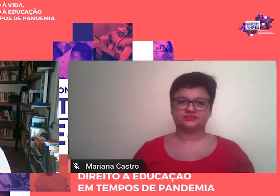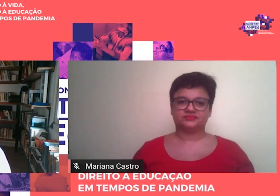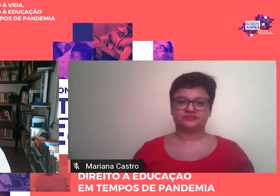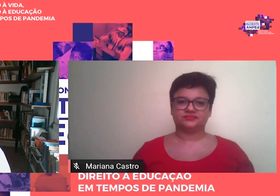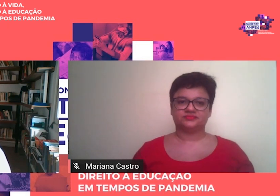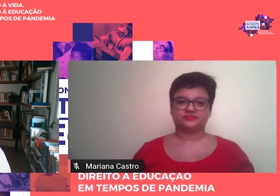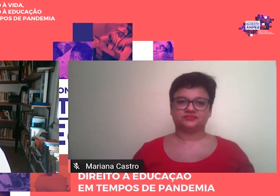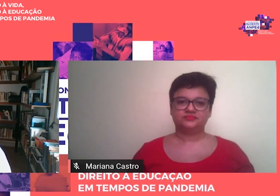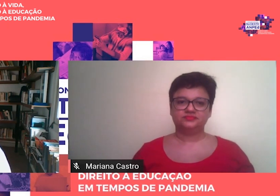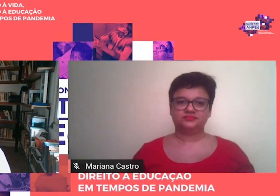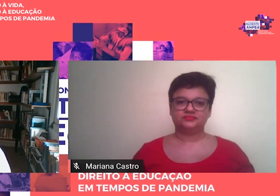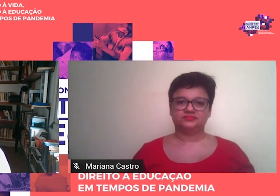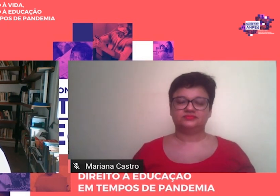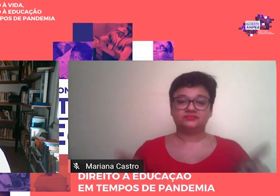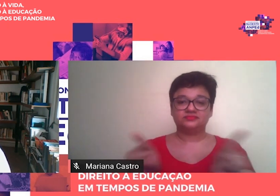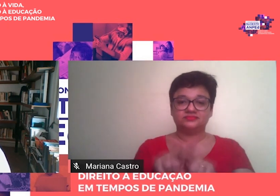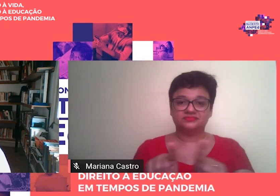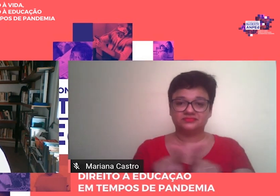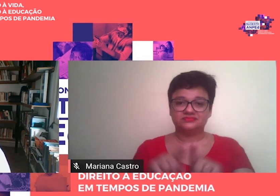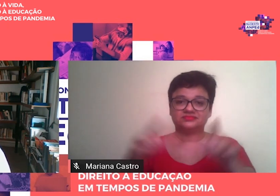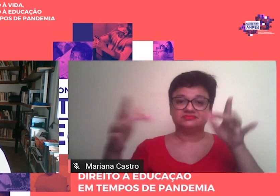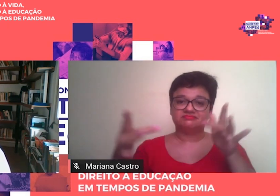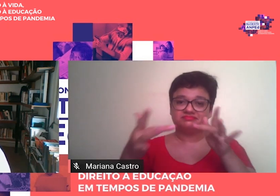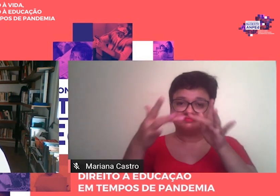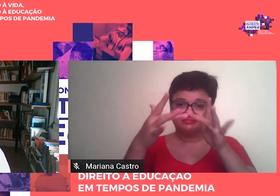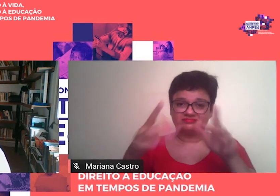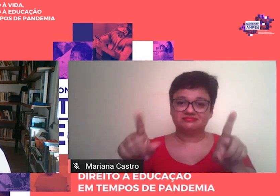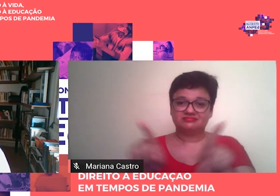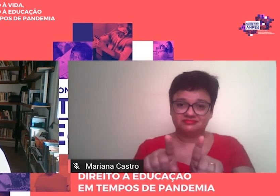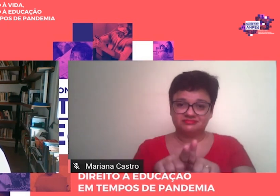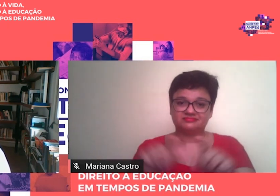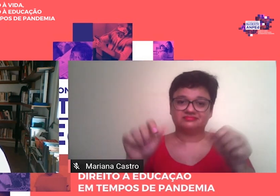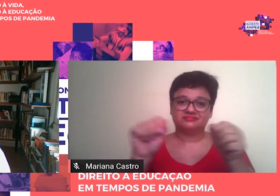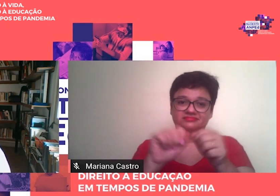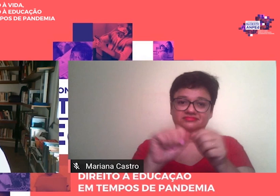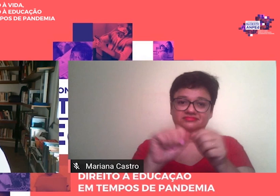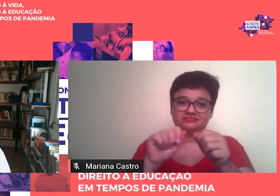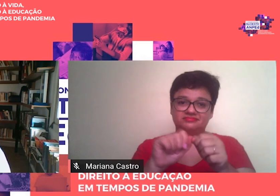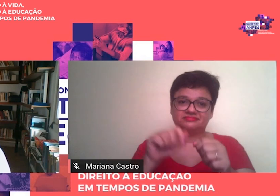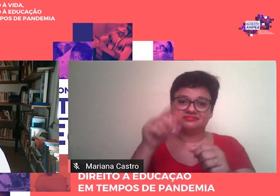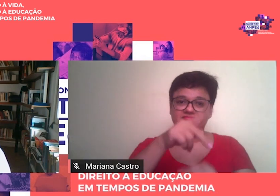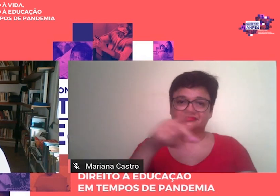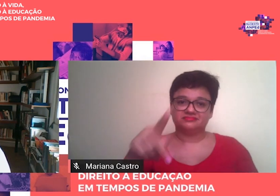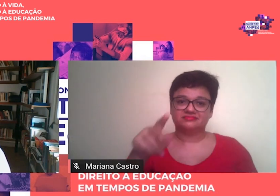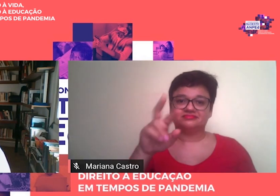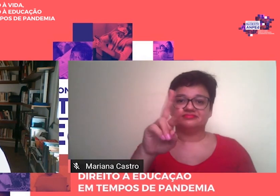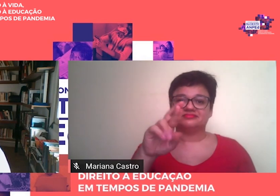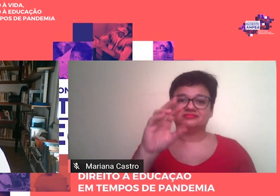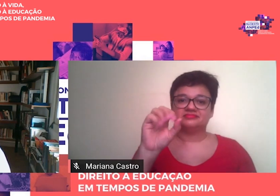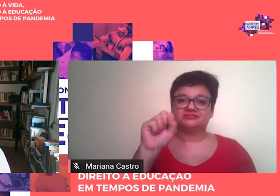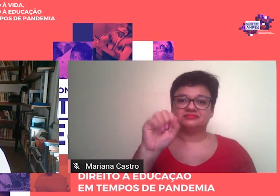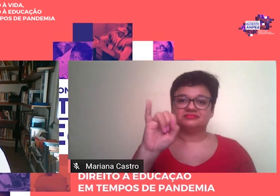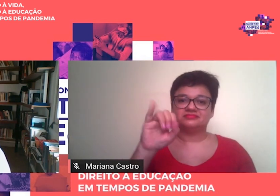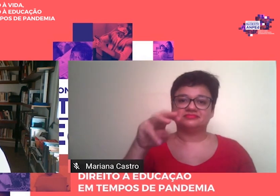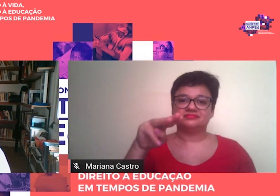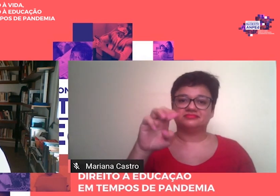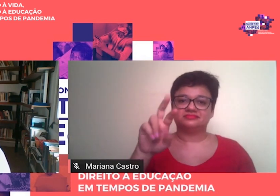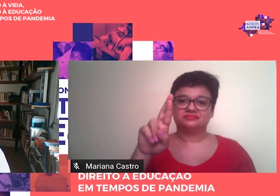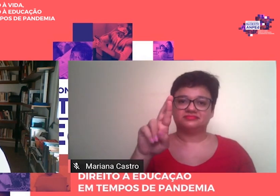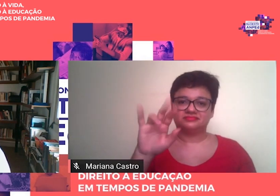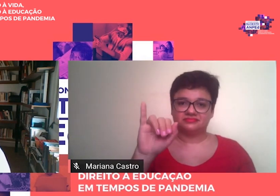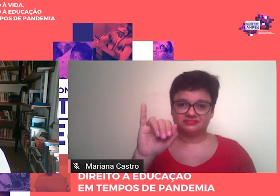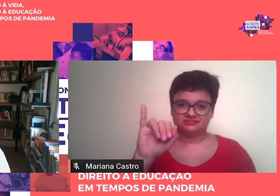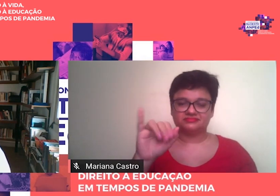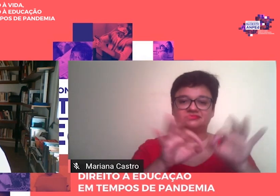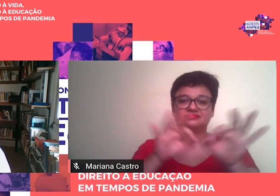Na sequência, os contatos passaram a ser feitos pela professora Rosemary de Oliveira Dias, organizadora